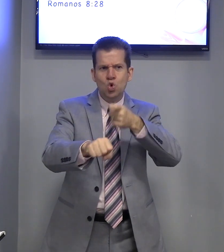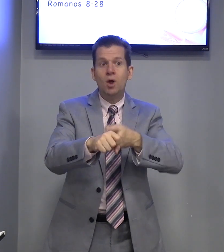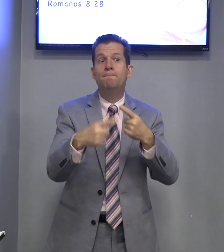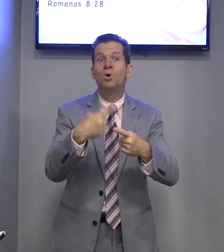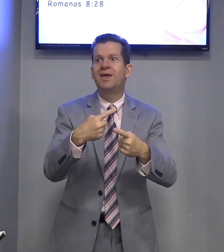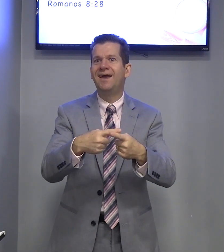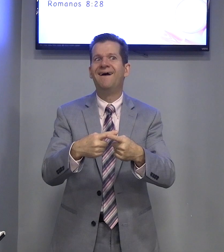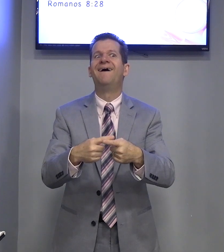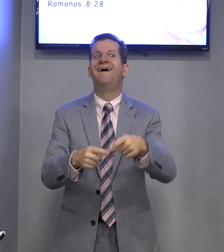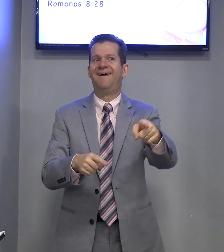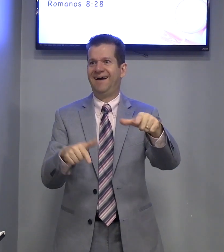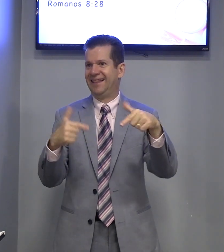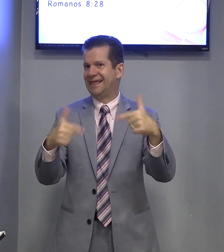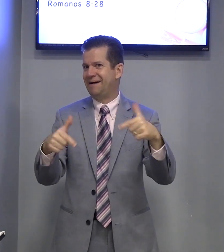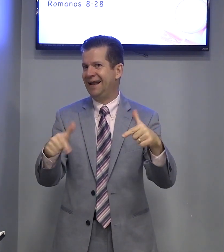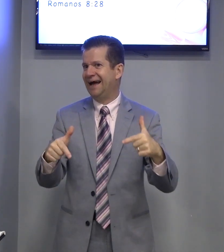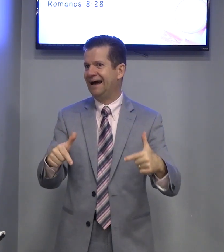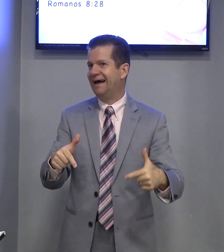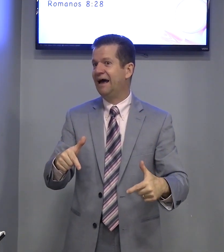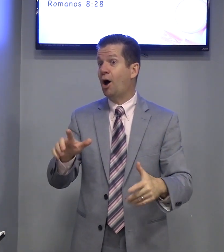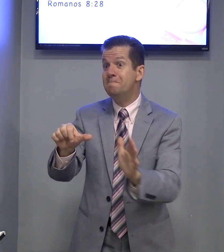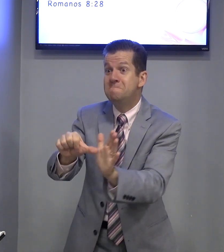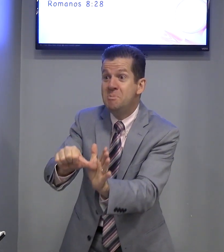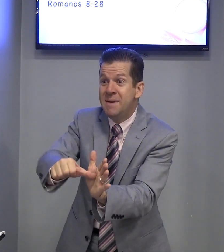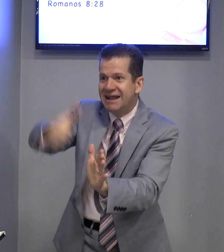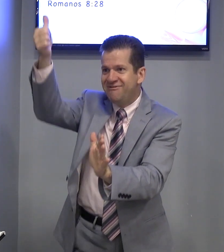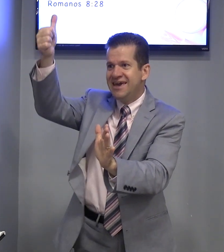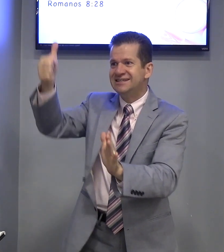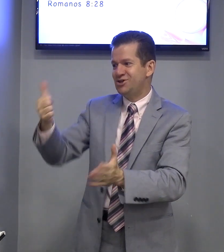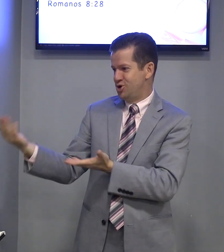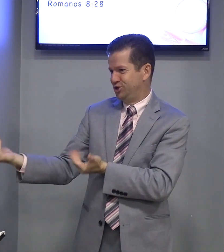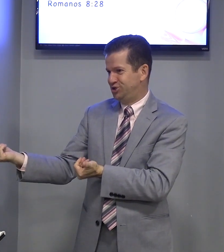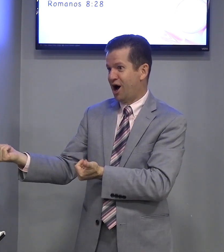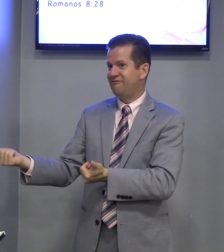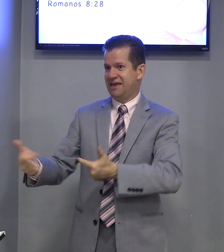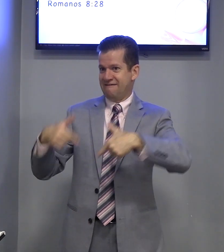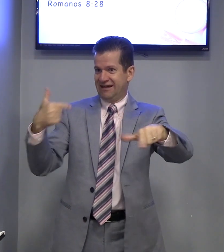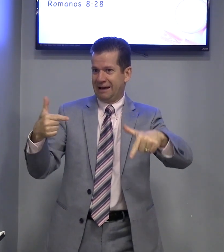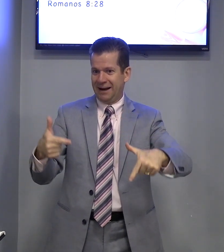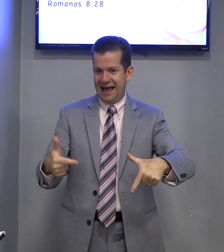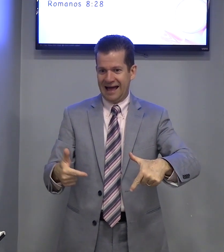Por quê? Porque, trabalhar. Primeira vez, o jovem vai trabalhar.